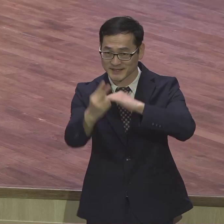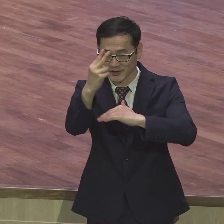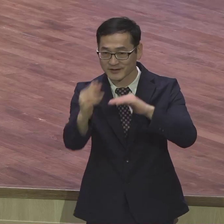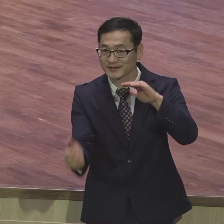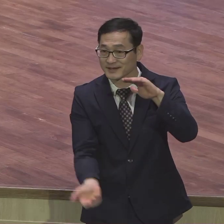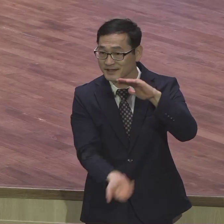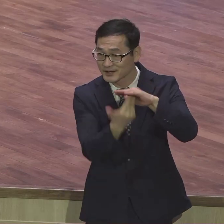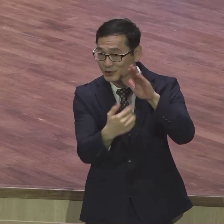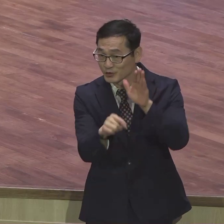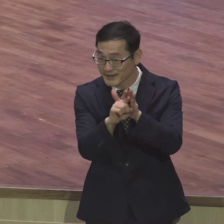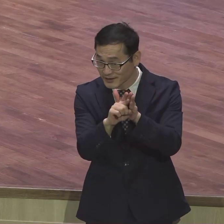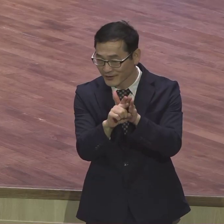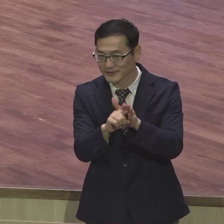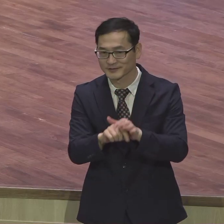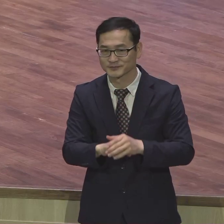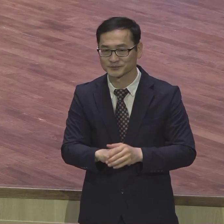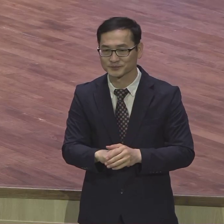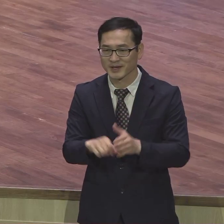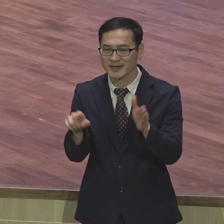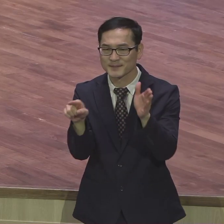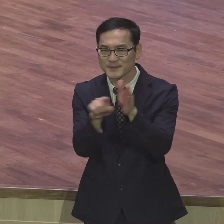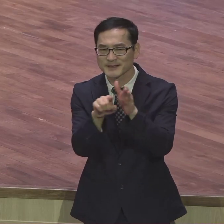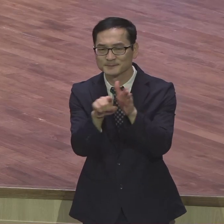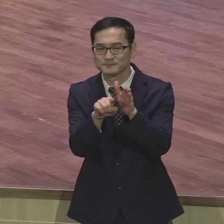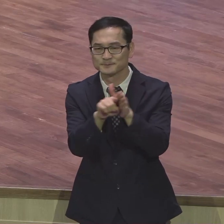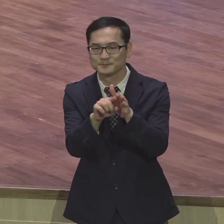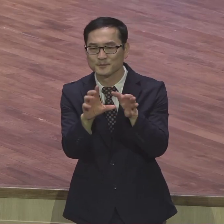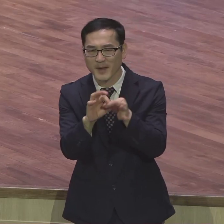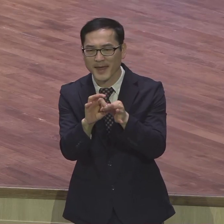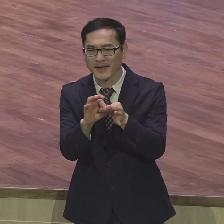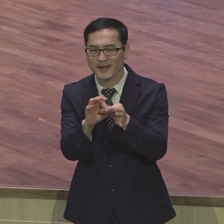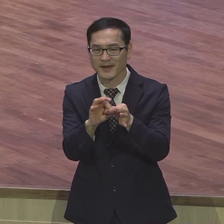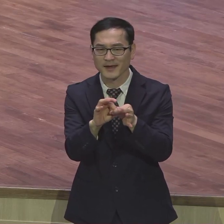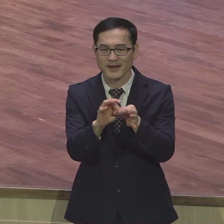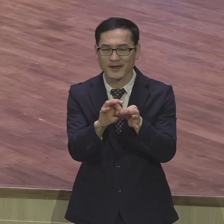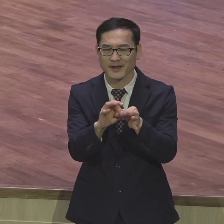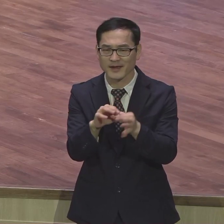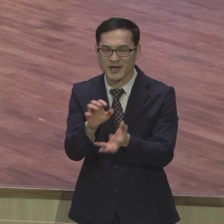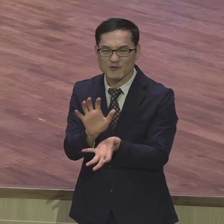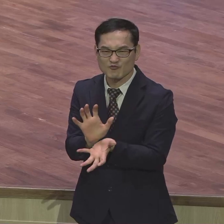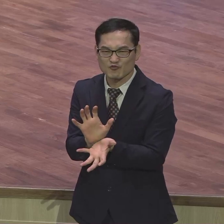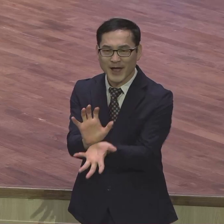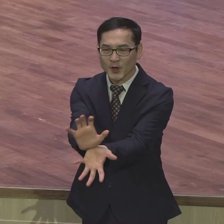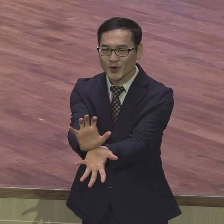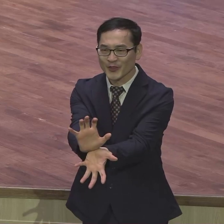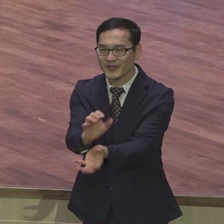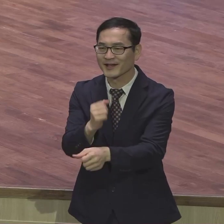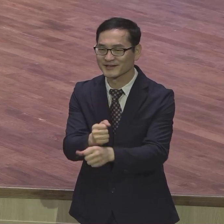믿음에 무한 도전하는 그런 날이 되기를 바랍니다. 제가